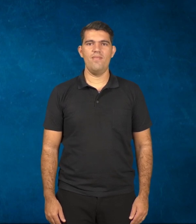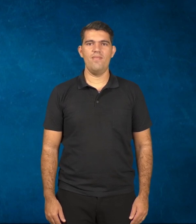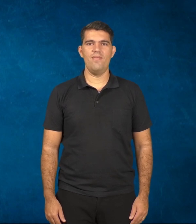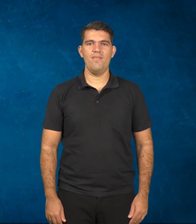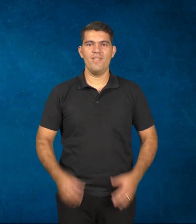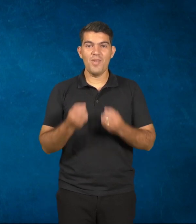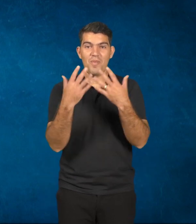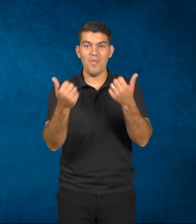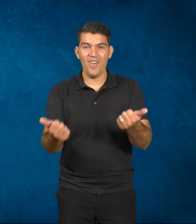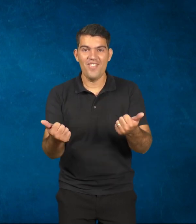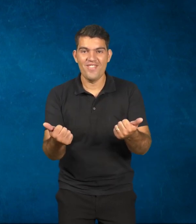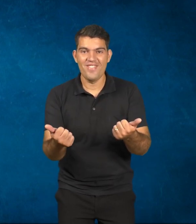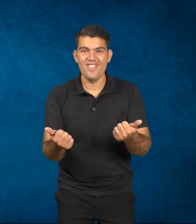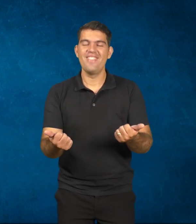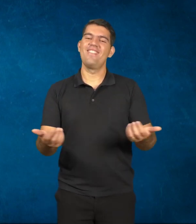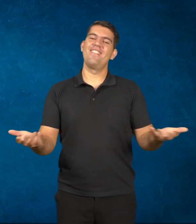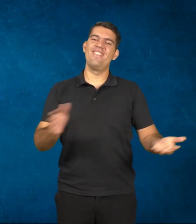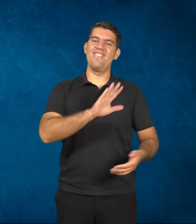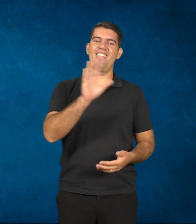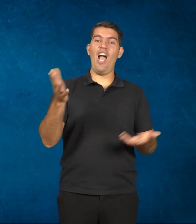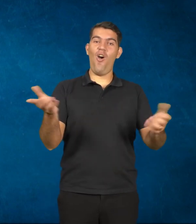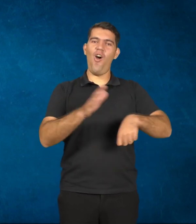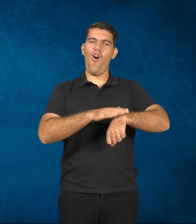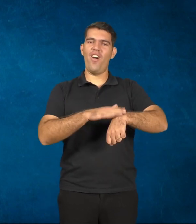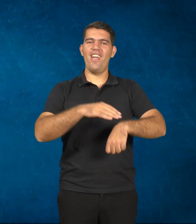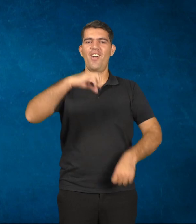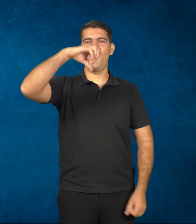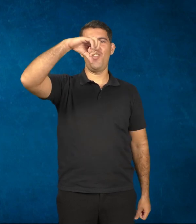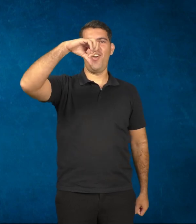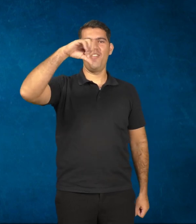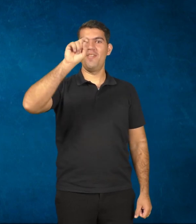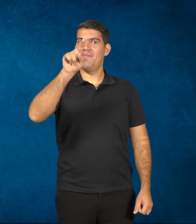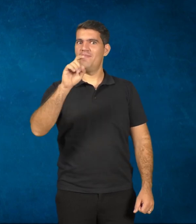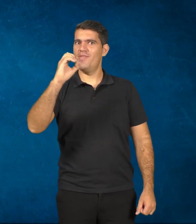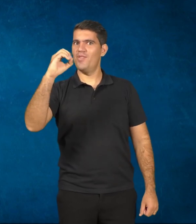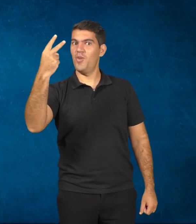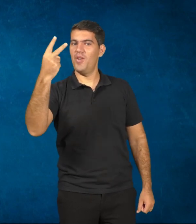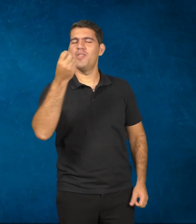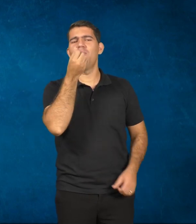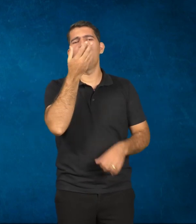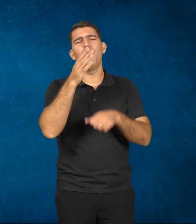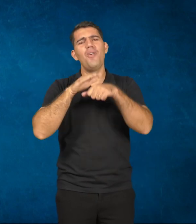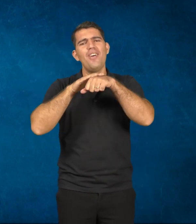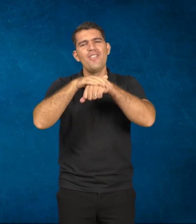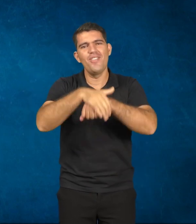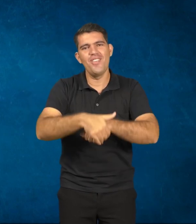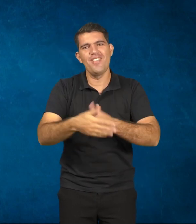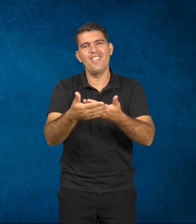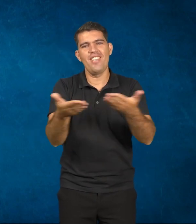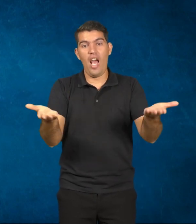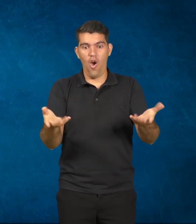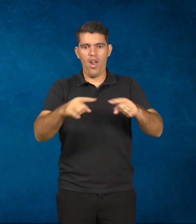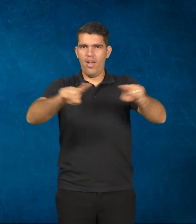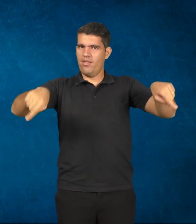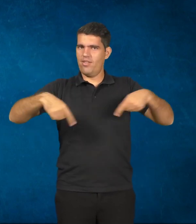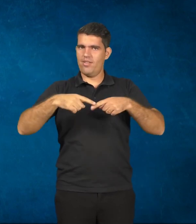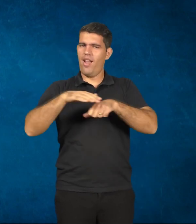Olá, tudo bem? Agora são 9 horas e 2 minutinhos, muito boa noite. Hoje o Sala Debate vai discutir um